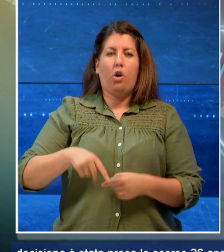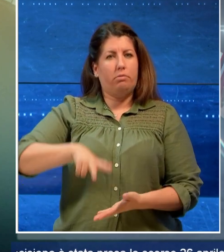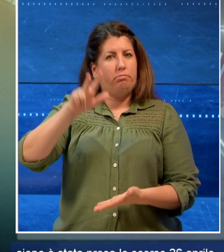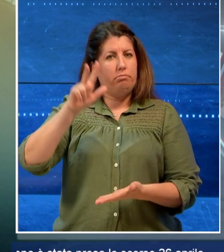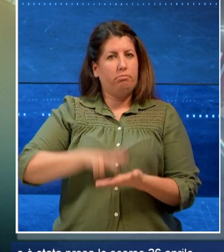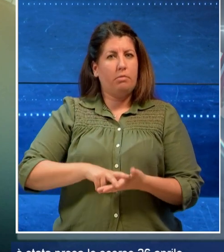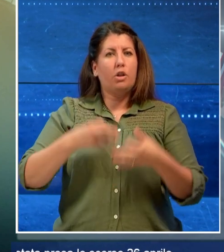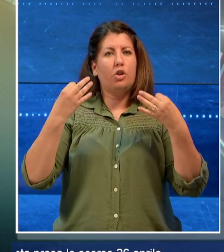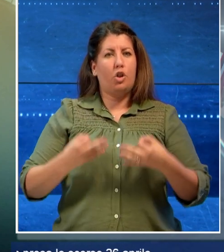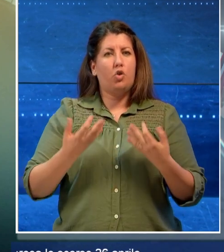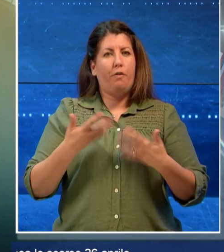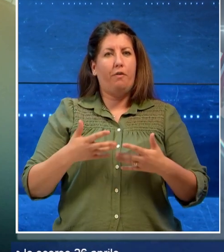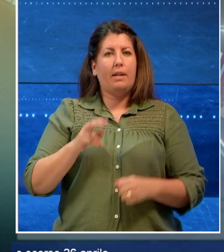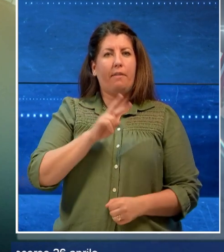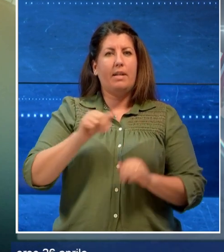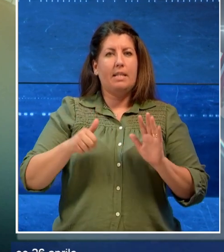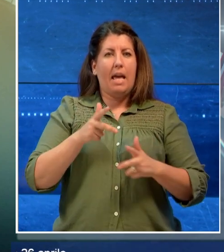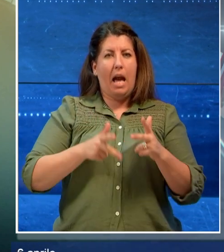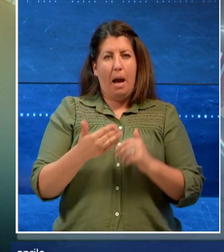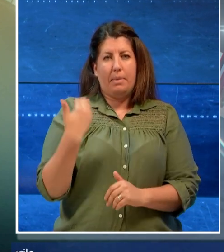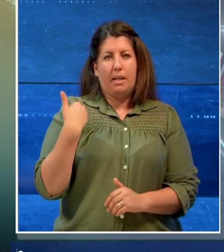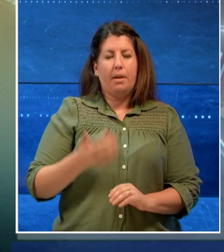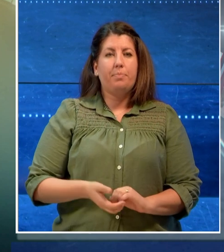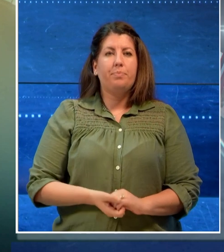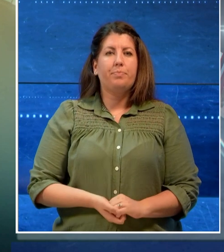stata presa il 26 aprile scorso.